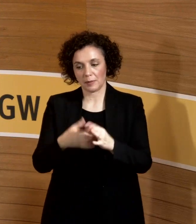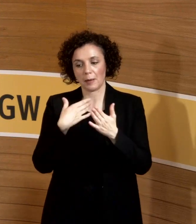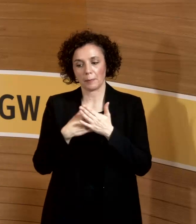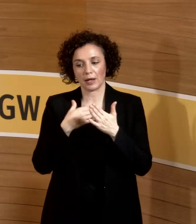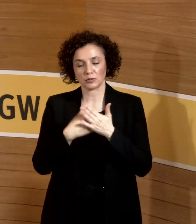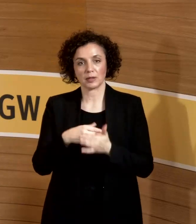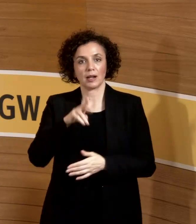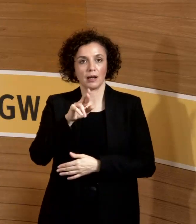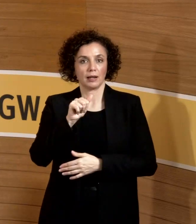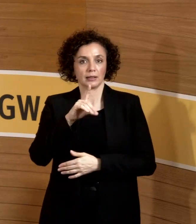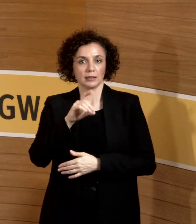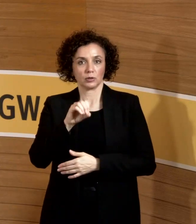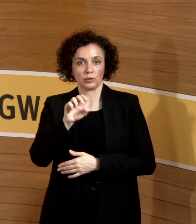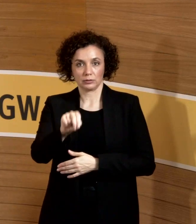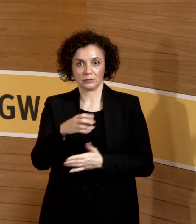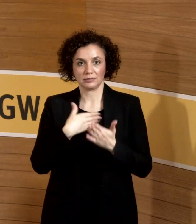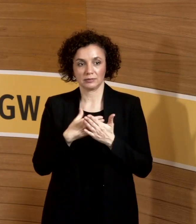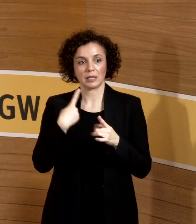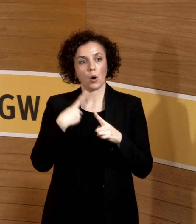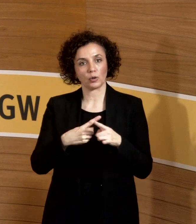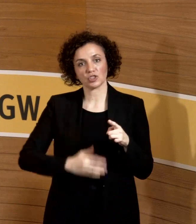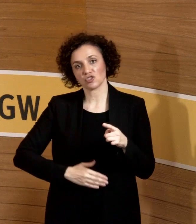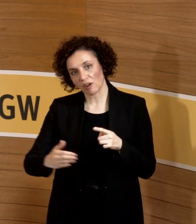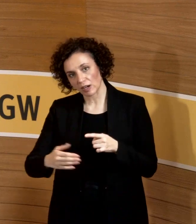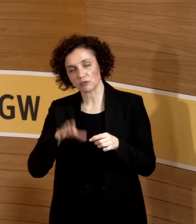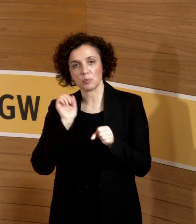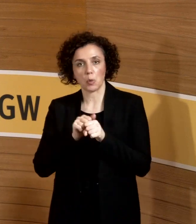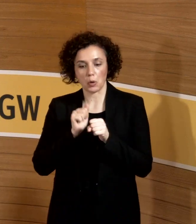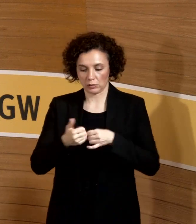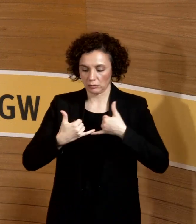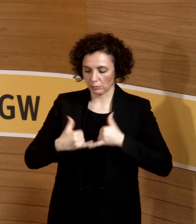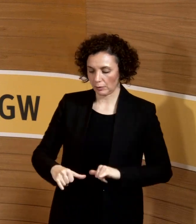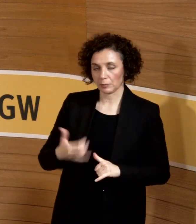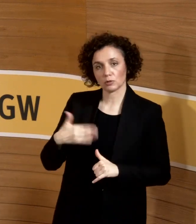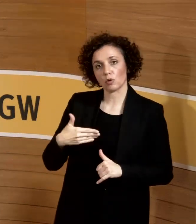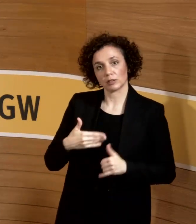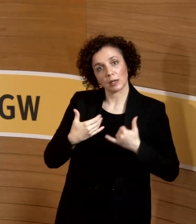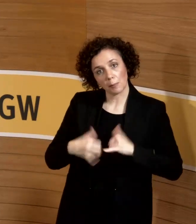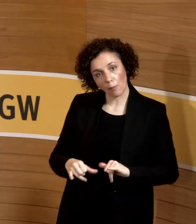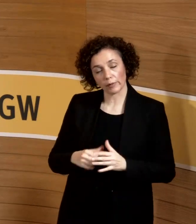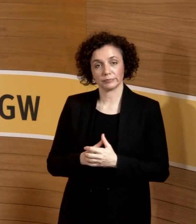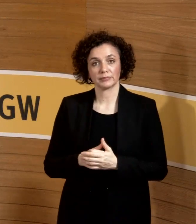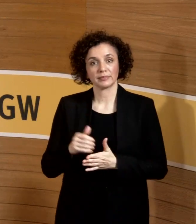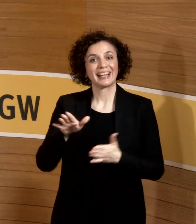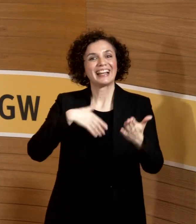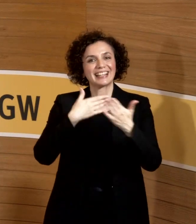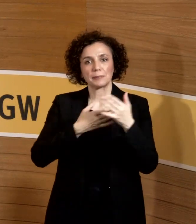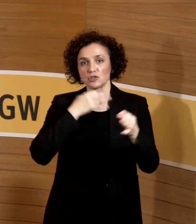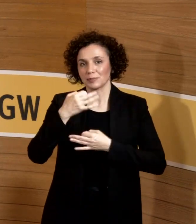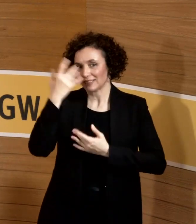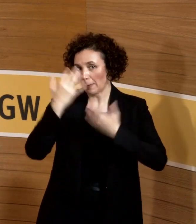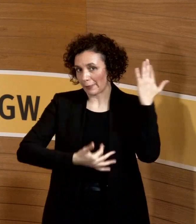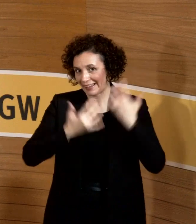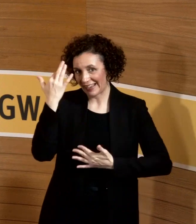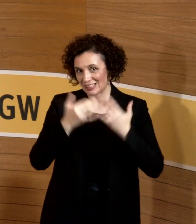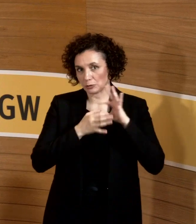Radern und Schwangerschaft und ungeborenen Kindern. Auch hier gibt es Berechnungen. Da geht es